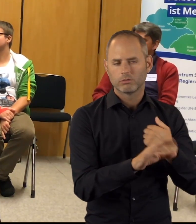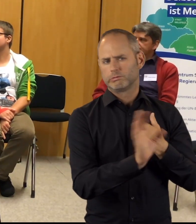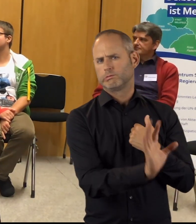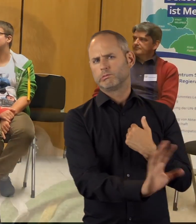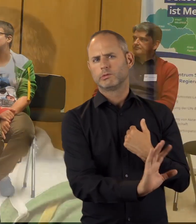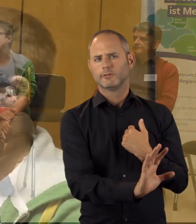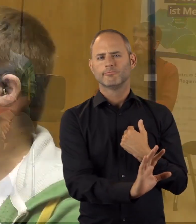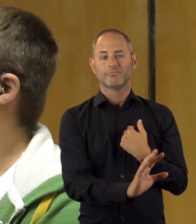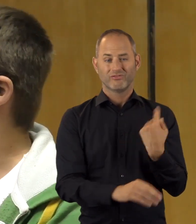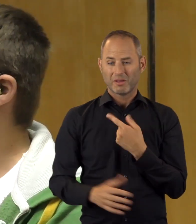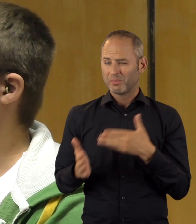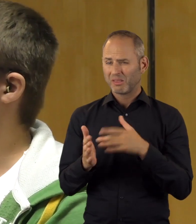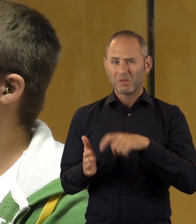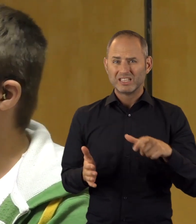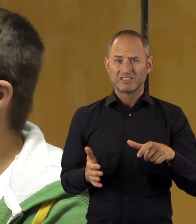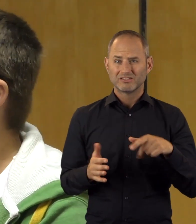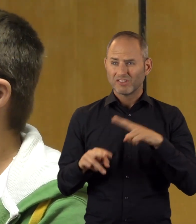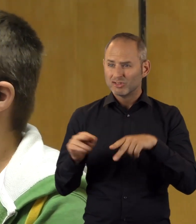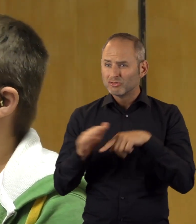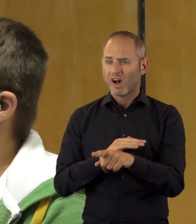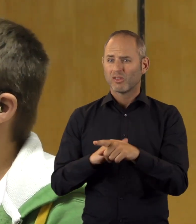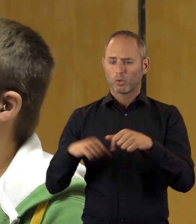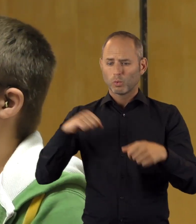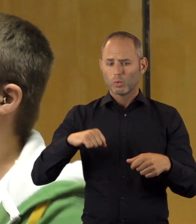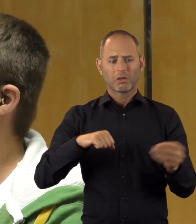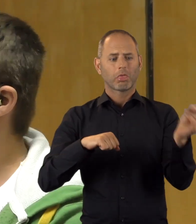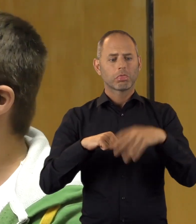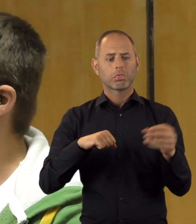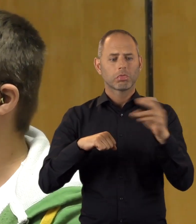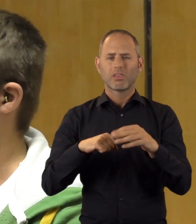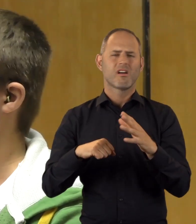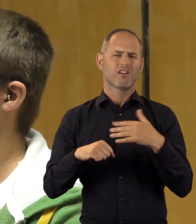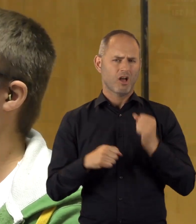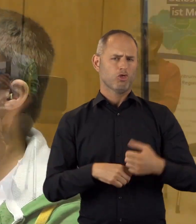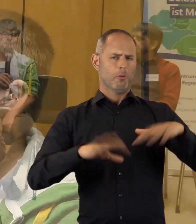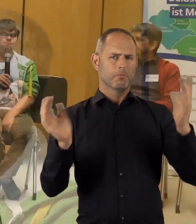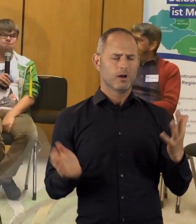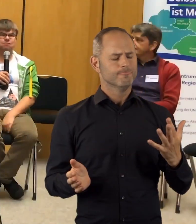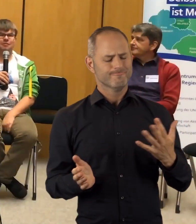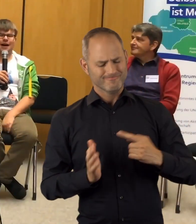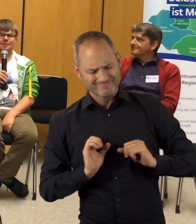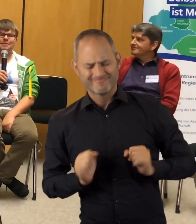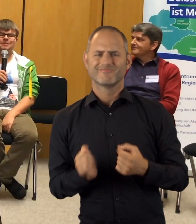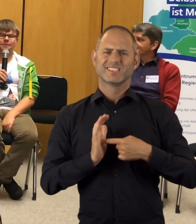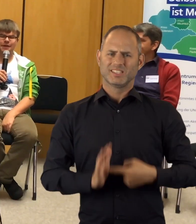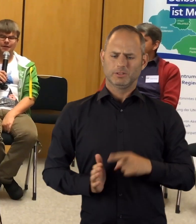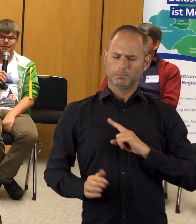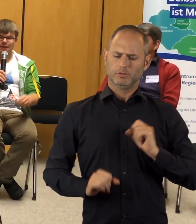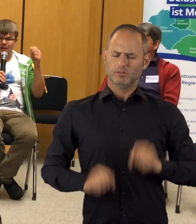arbeiten. Die behinderten Menschen können mehr als nur in Werkstätten diese Typen einpacken. Das wollte er auch sich selbst beweisen.